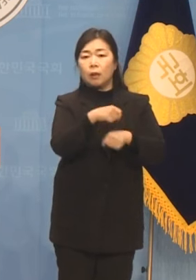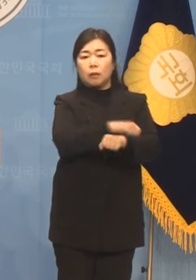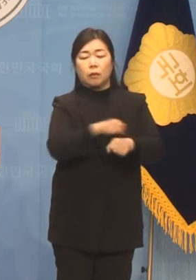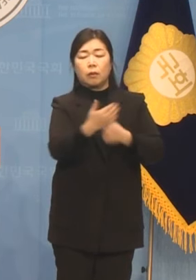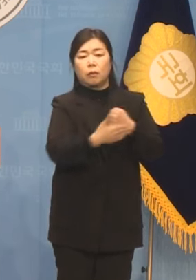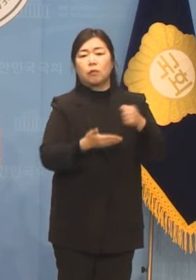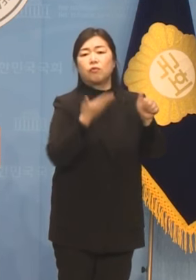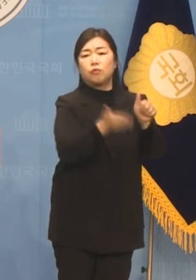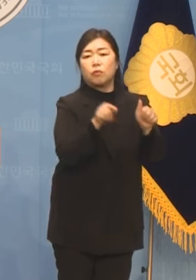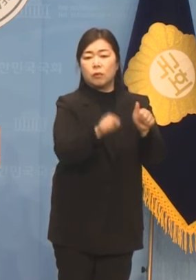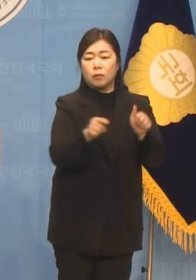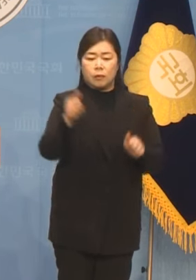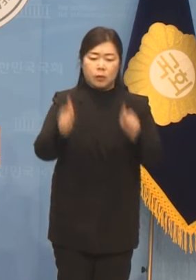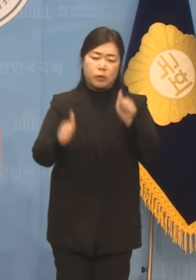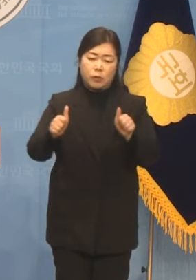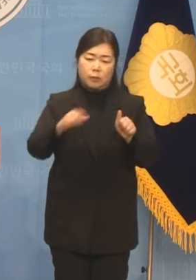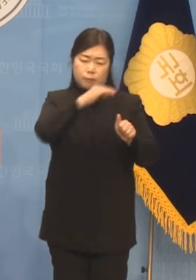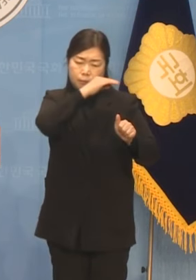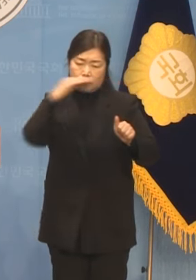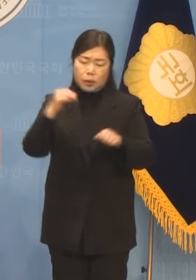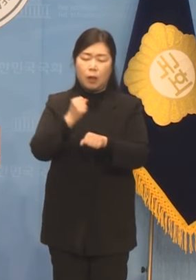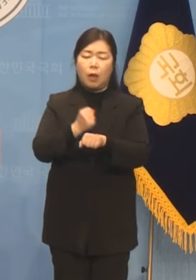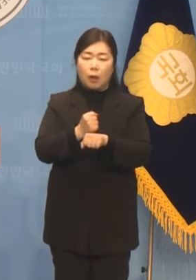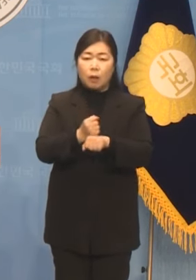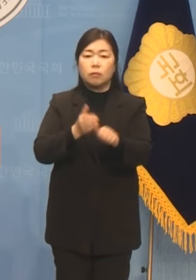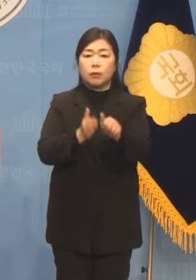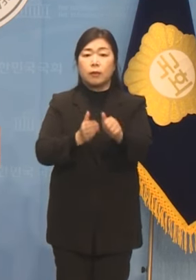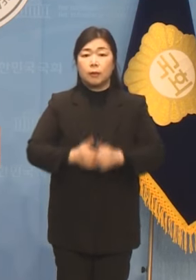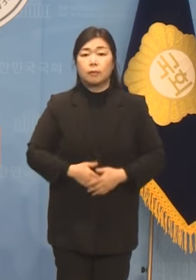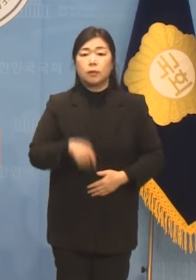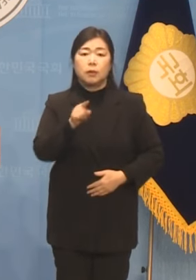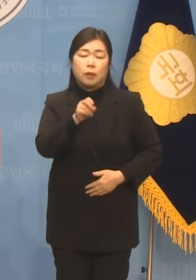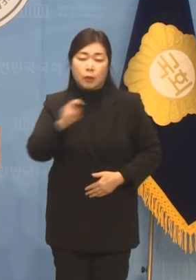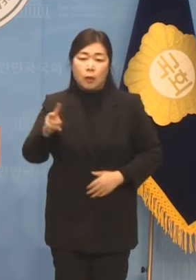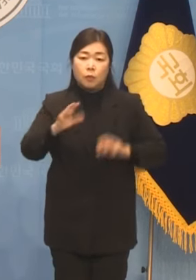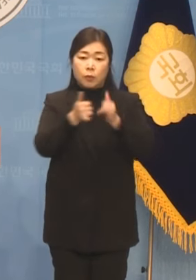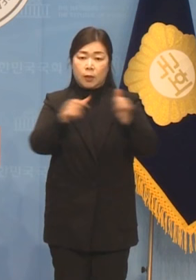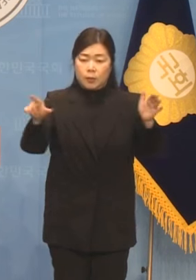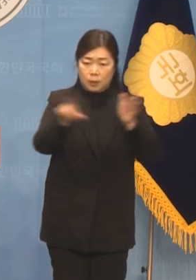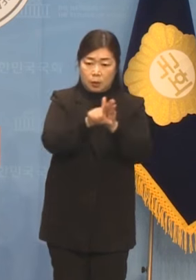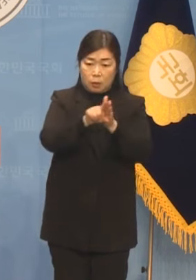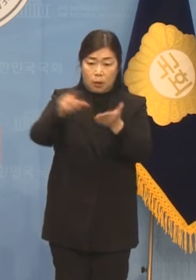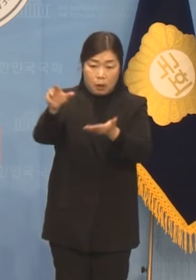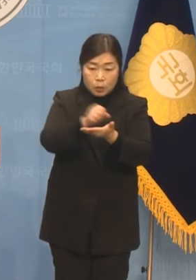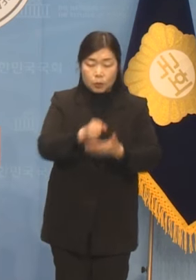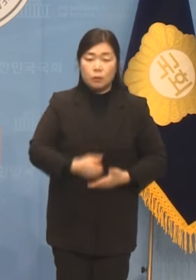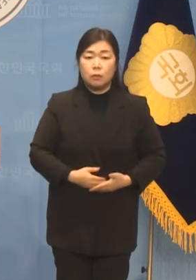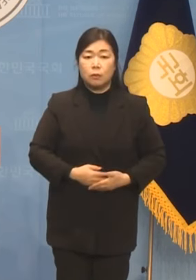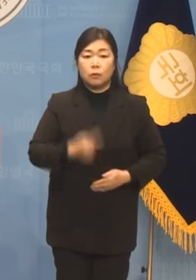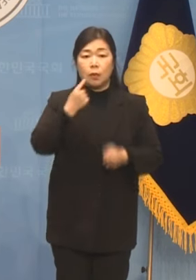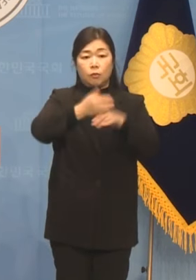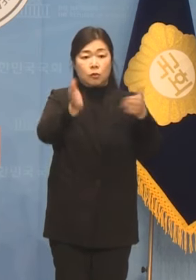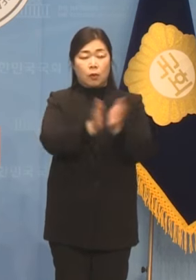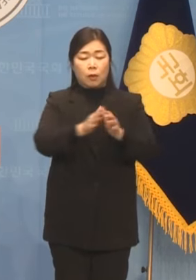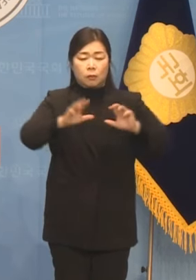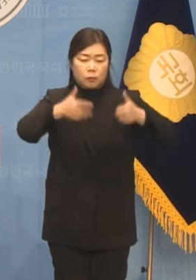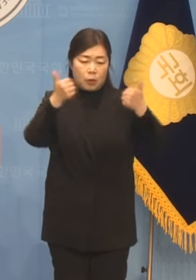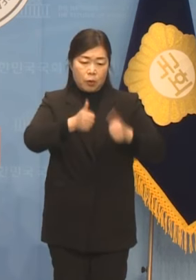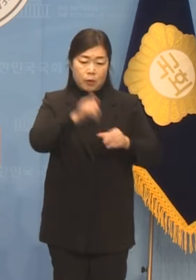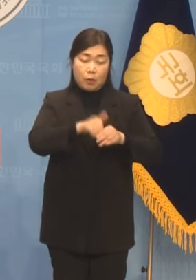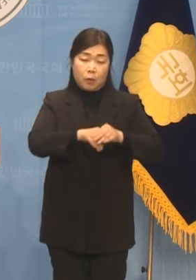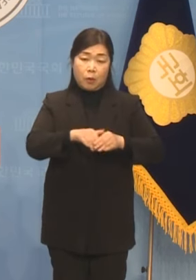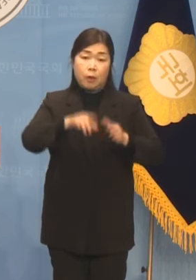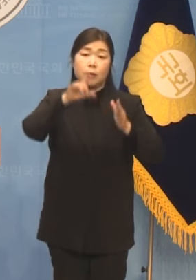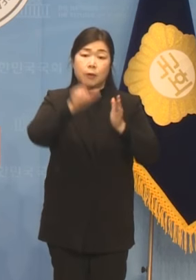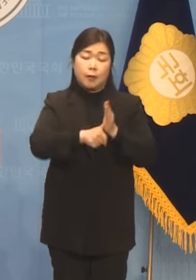경선을 지금이라도 바로잡아야만 국민의 신뢰를 회복하고 민주당의 총선 압승을 이룰 수 있을